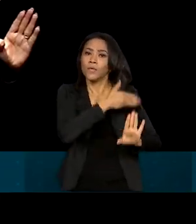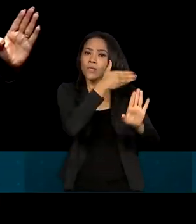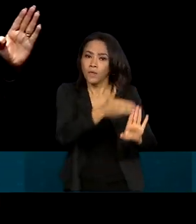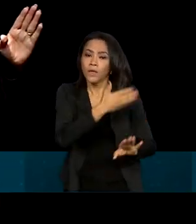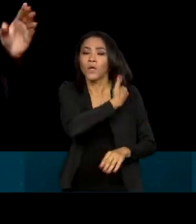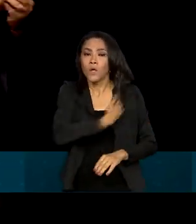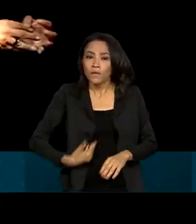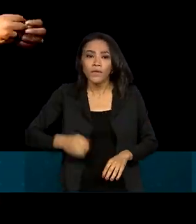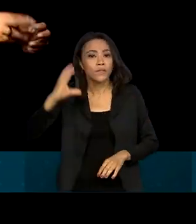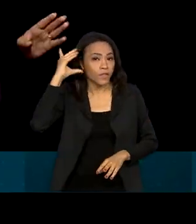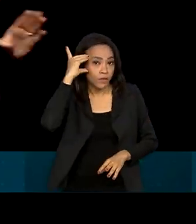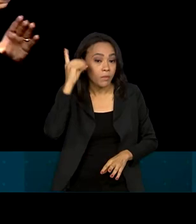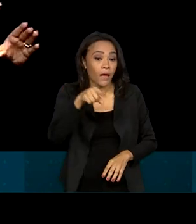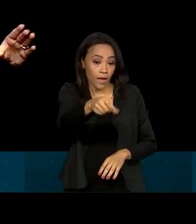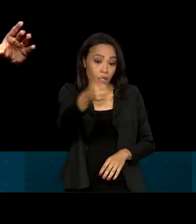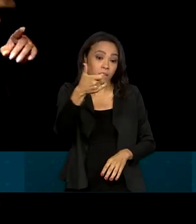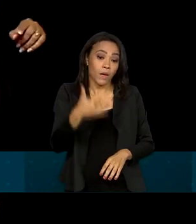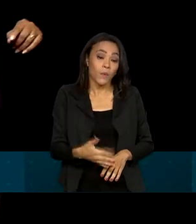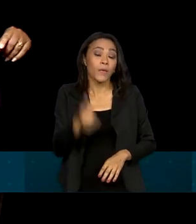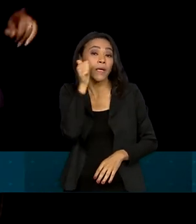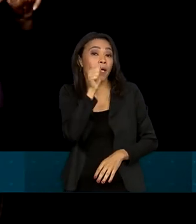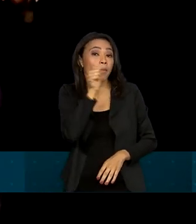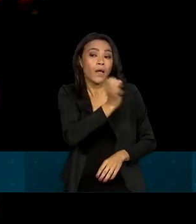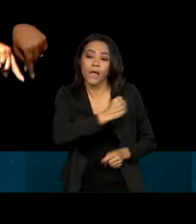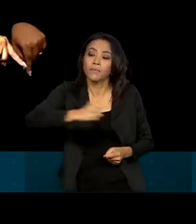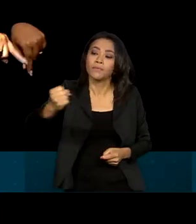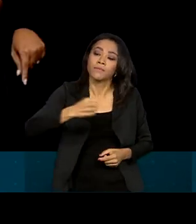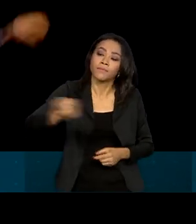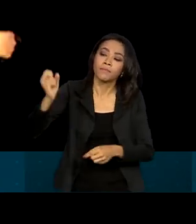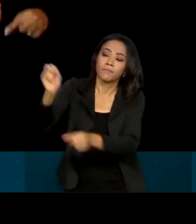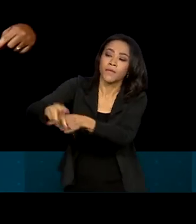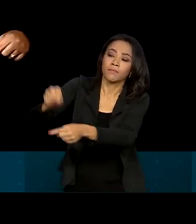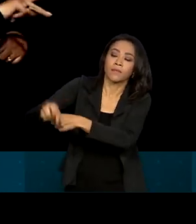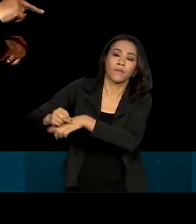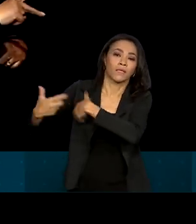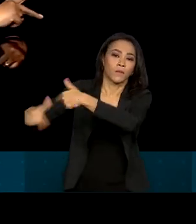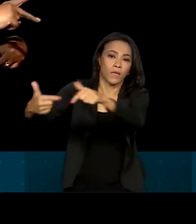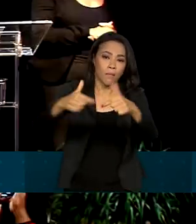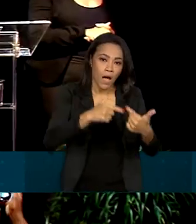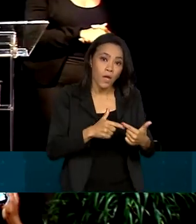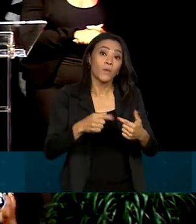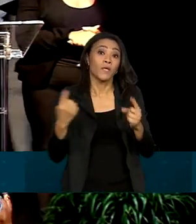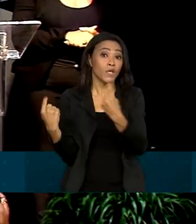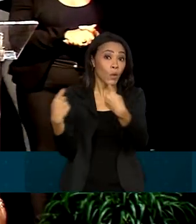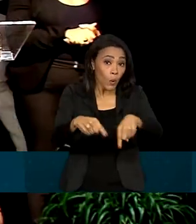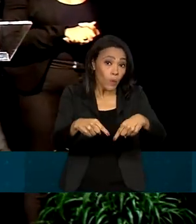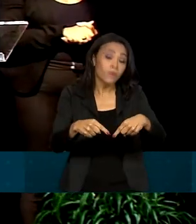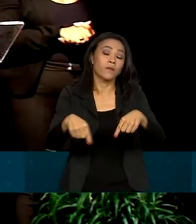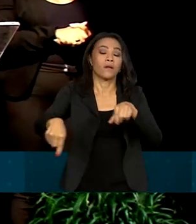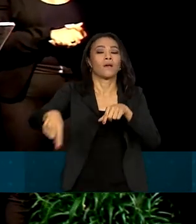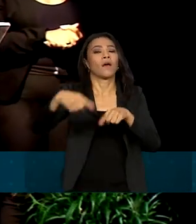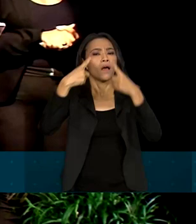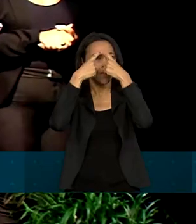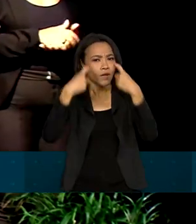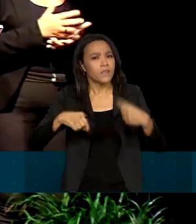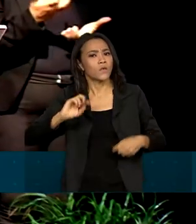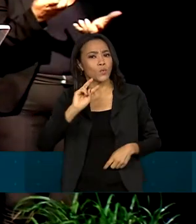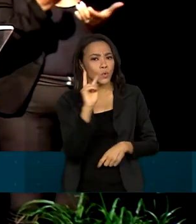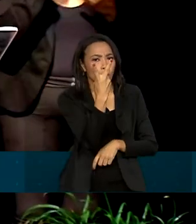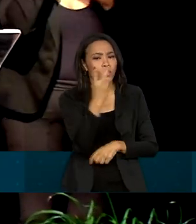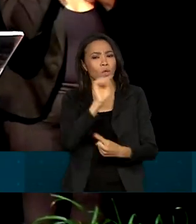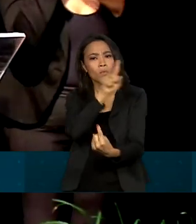Ela disse que a inserção da mulher no mercado de trabalho e o combate à violência são dois dos principais